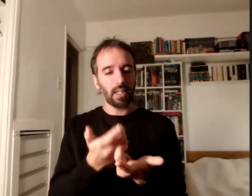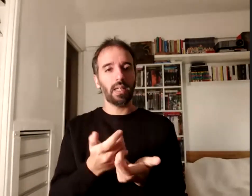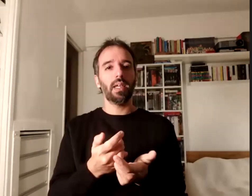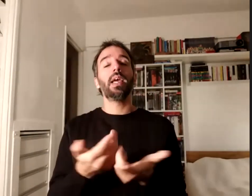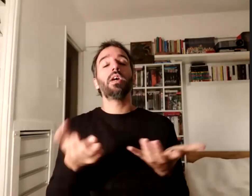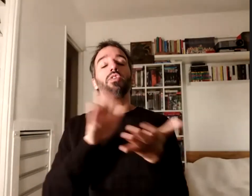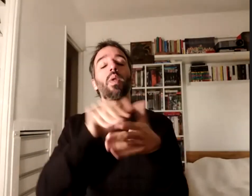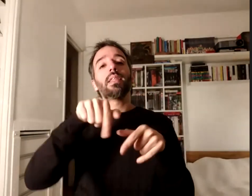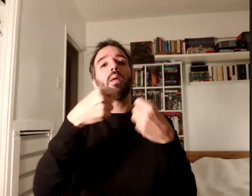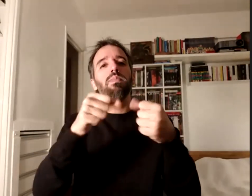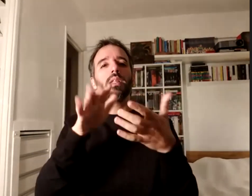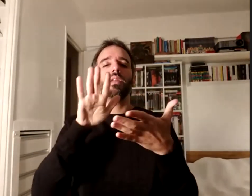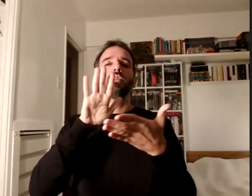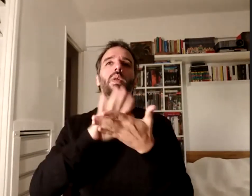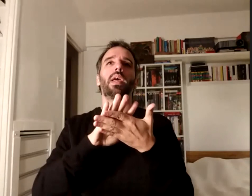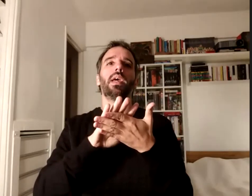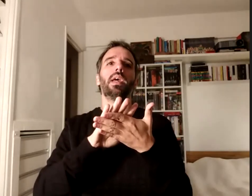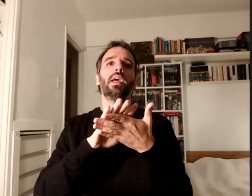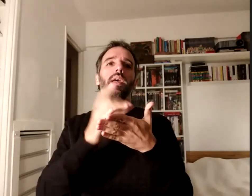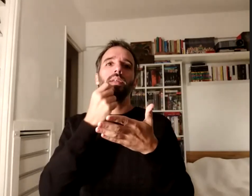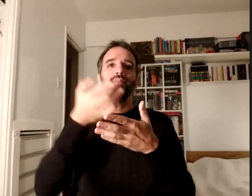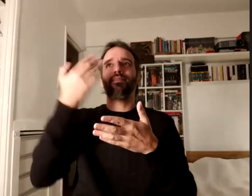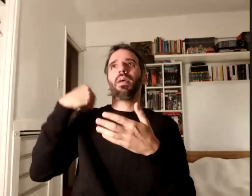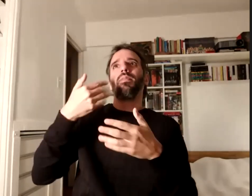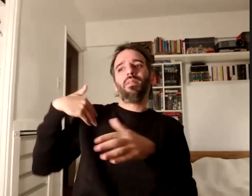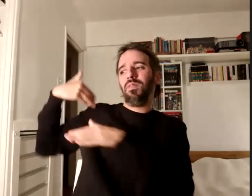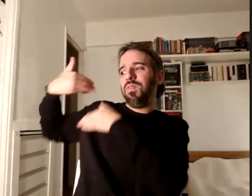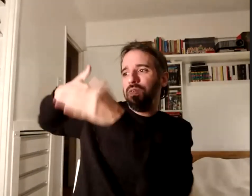la productividad de los 90, tienen que ver con algunos